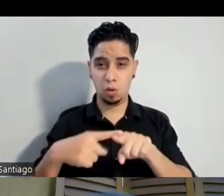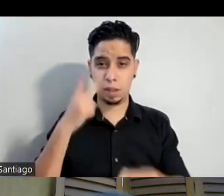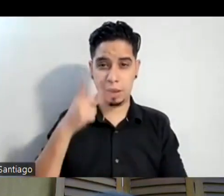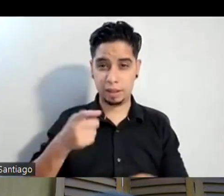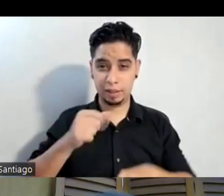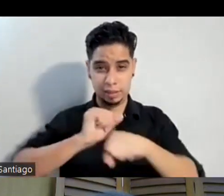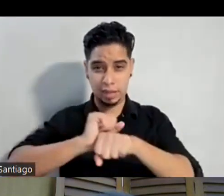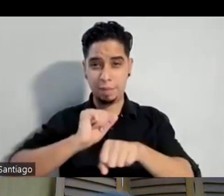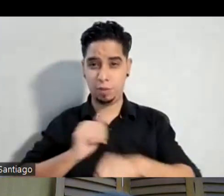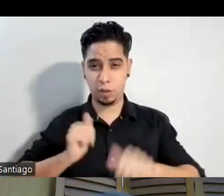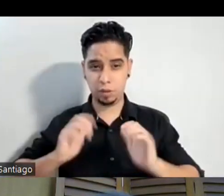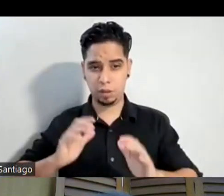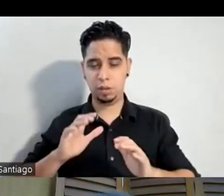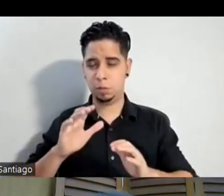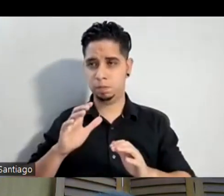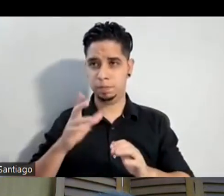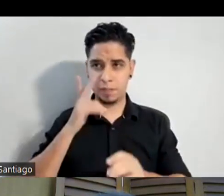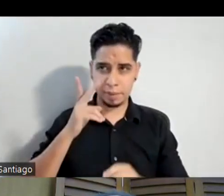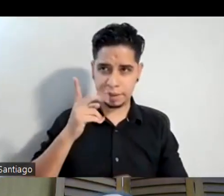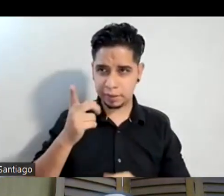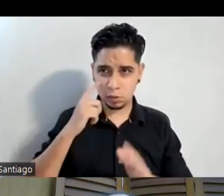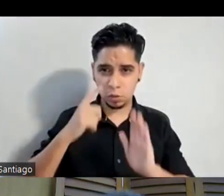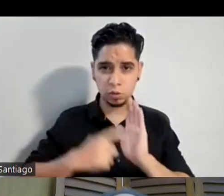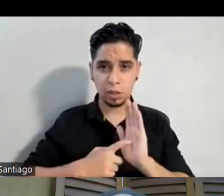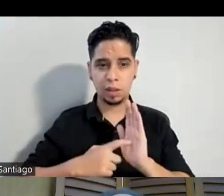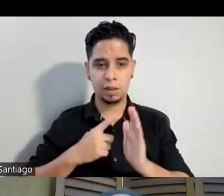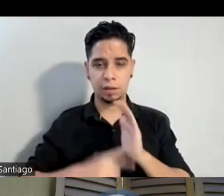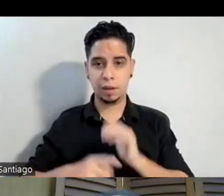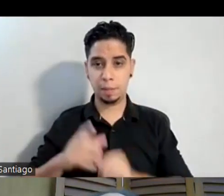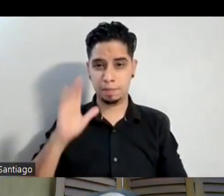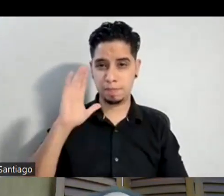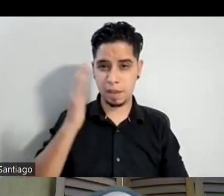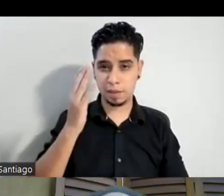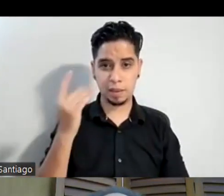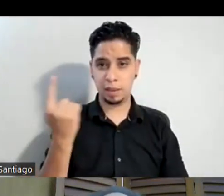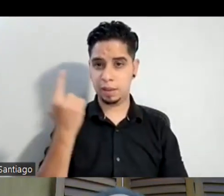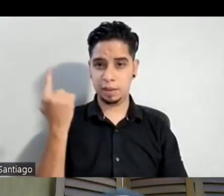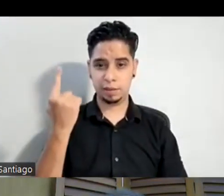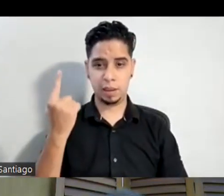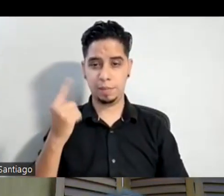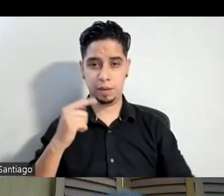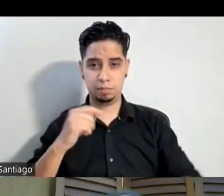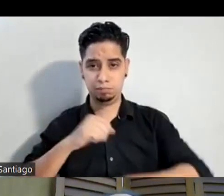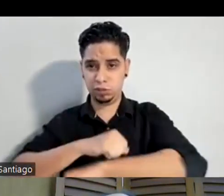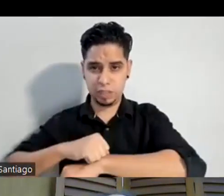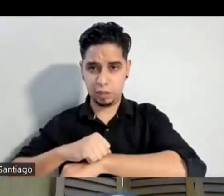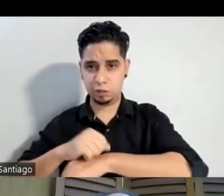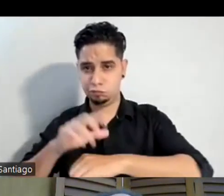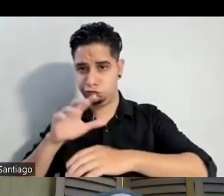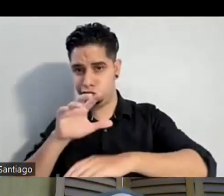también esa cosa de que comparece que siempre has estado en escena y eso lo da el tomar